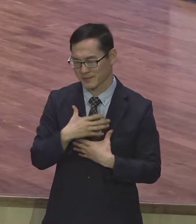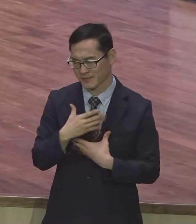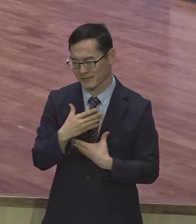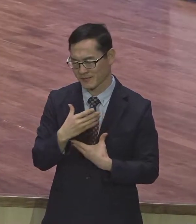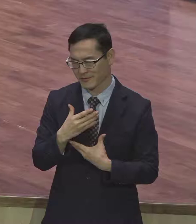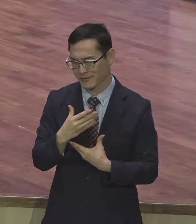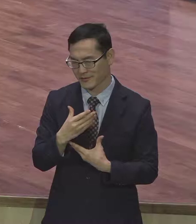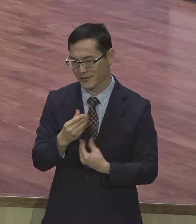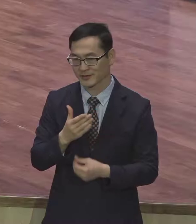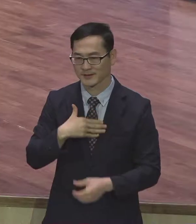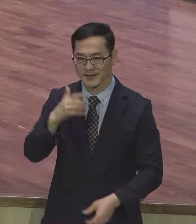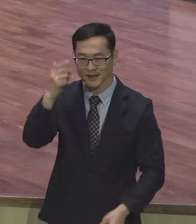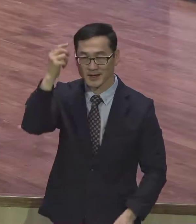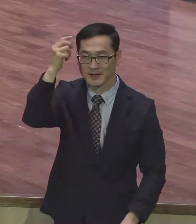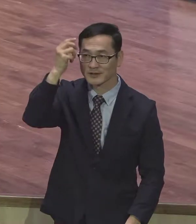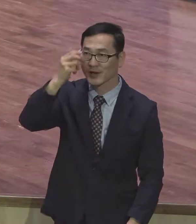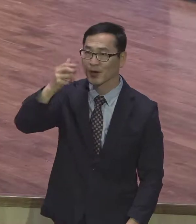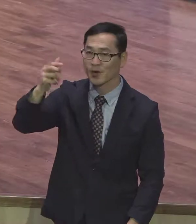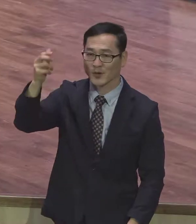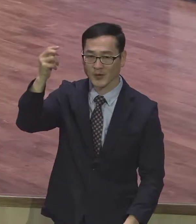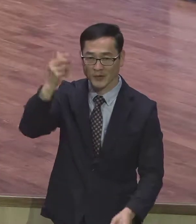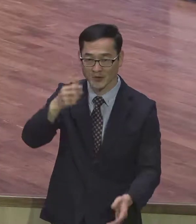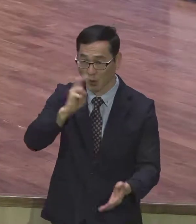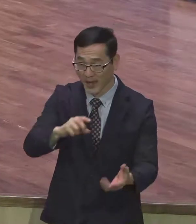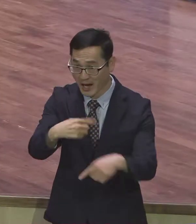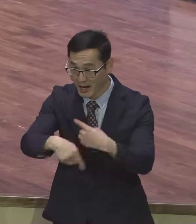영혼 같이 안 부르지 평안